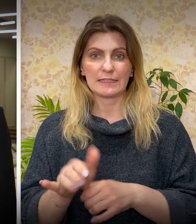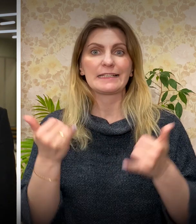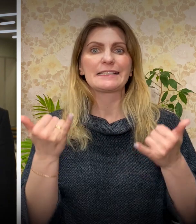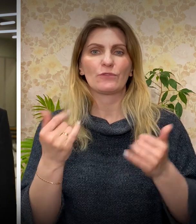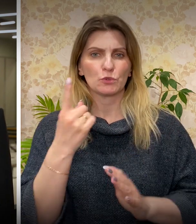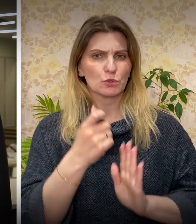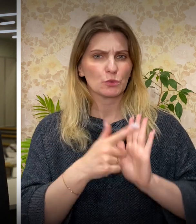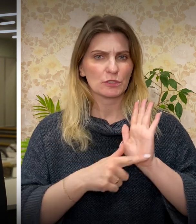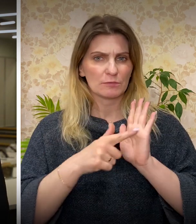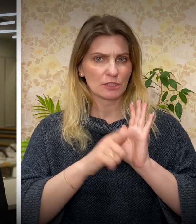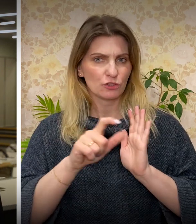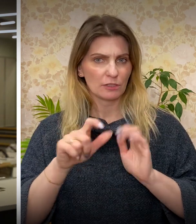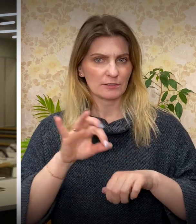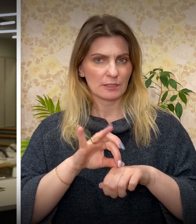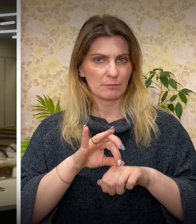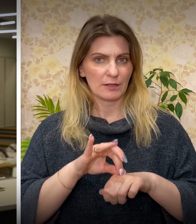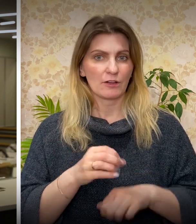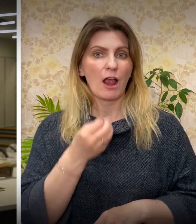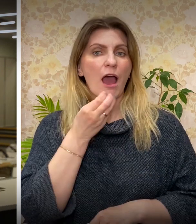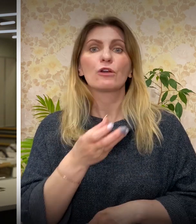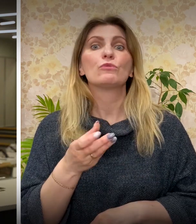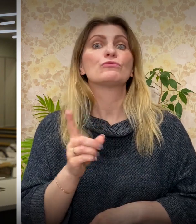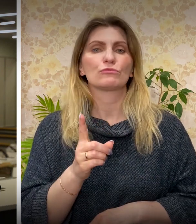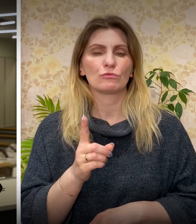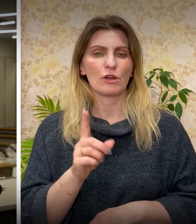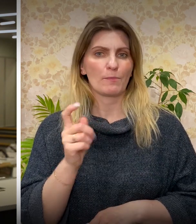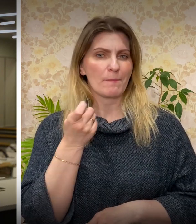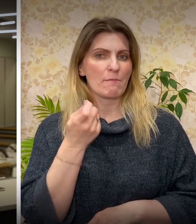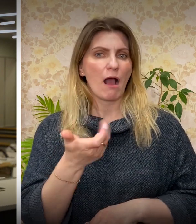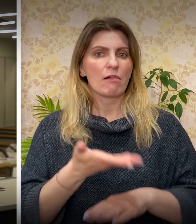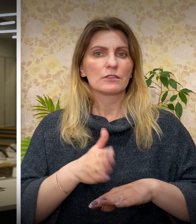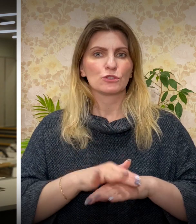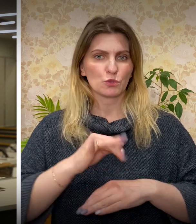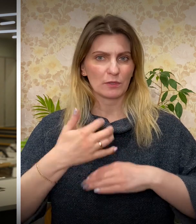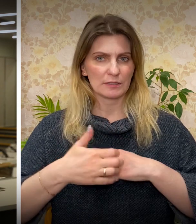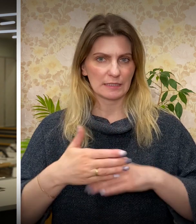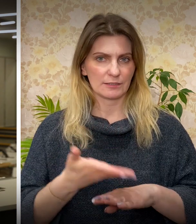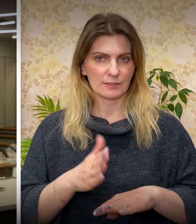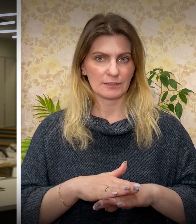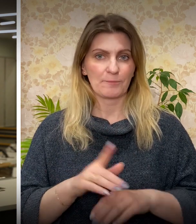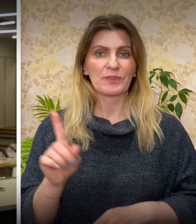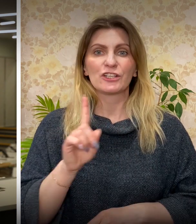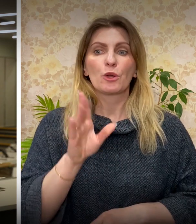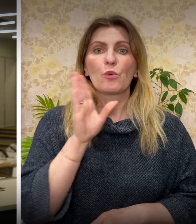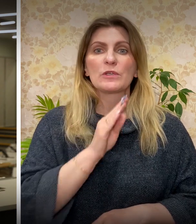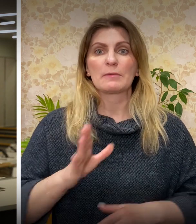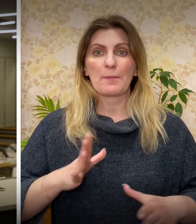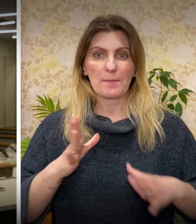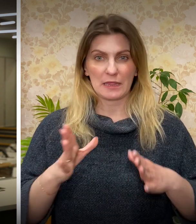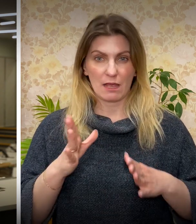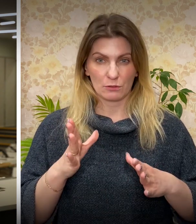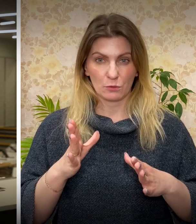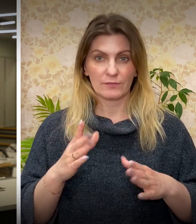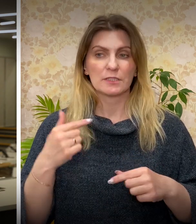177 заболевших. Хорошее, что мало тяжелых и средней тяжести. Чтобы успеть подготовиться, мы